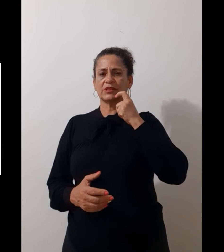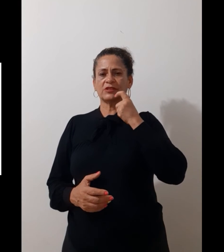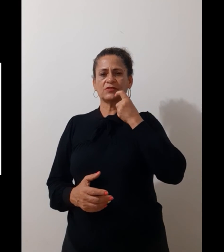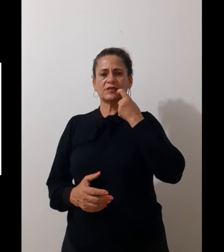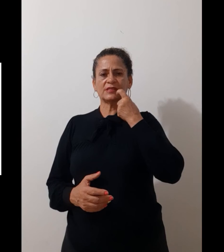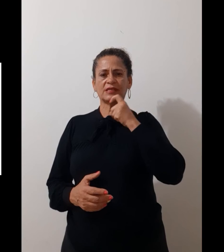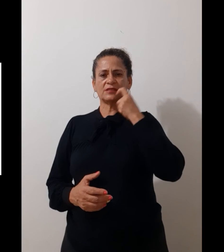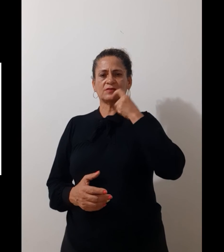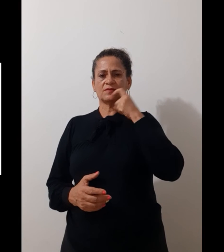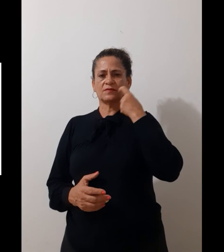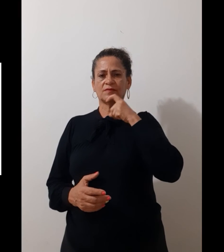queixo fazer isso.